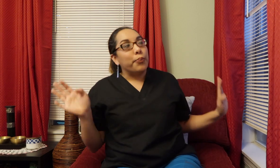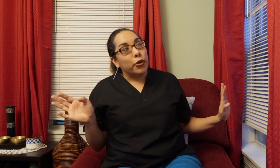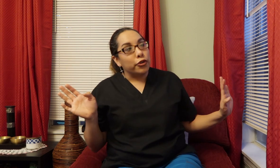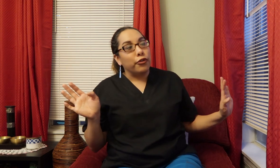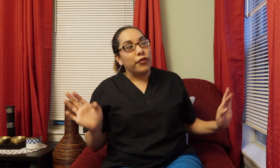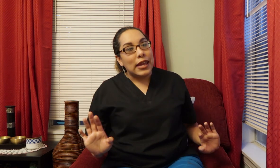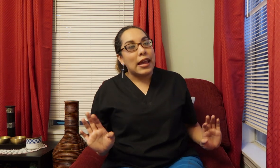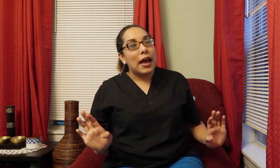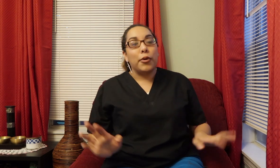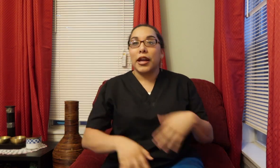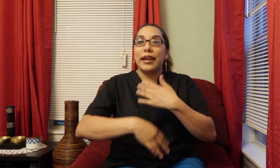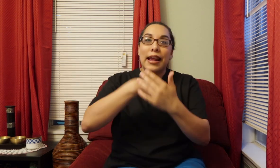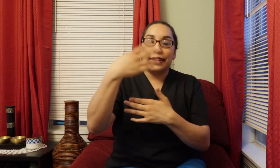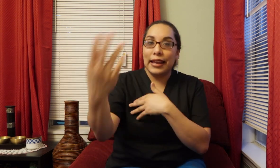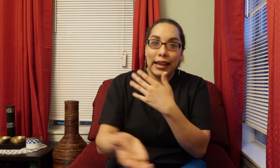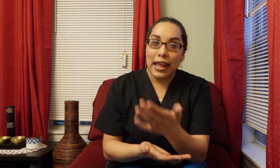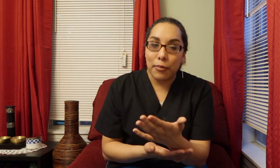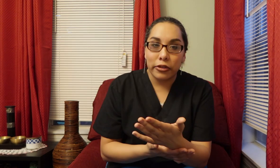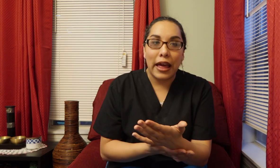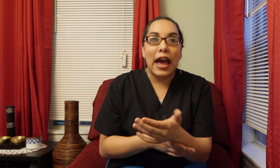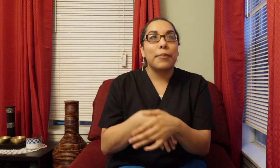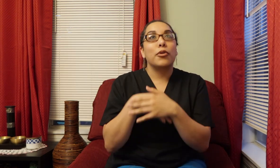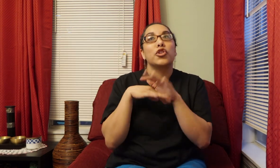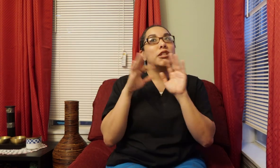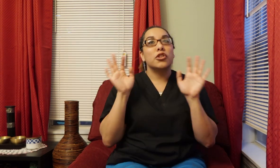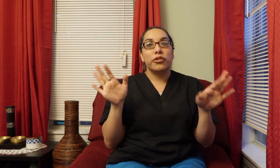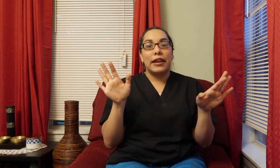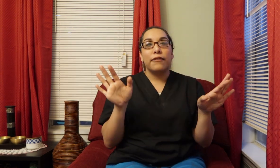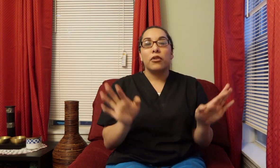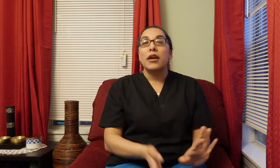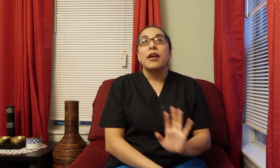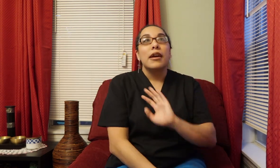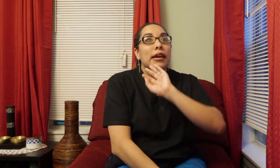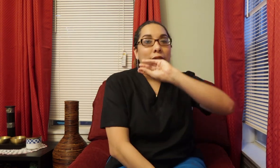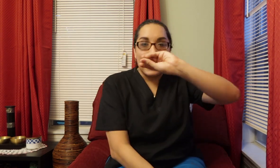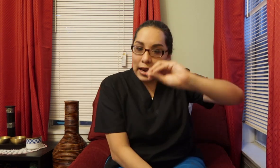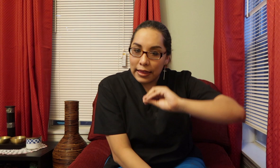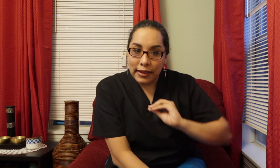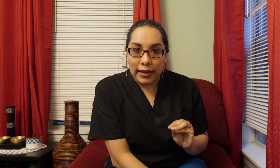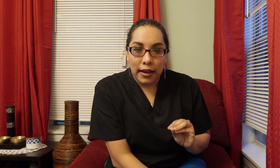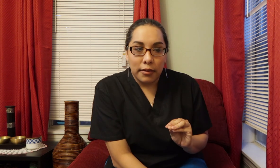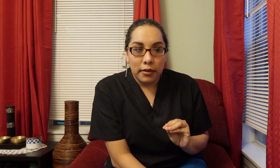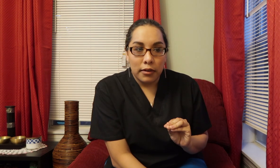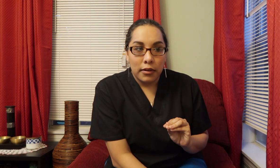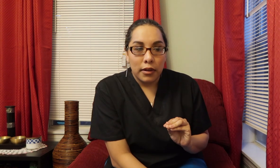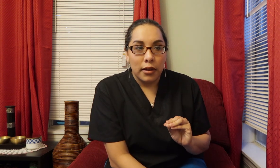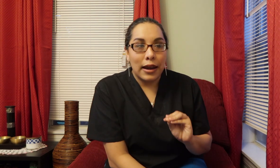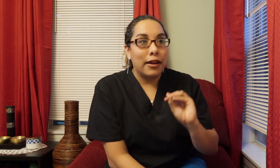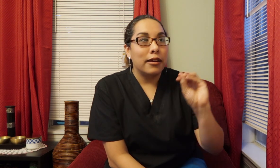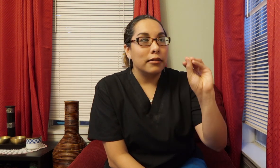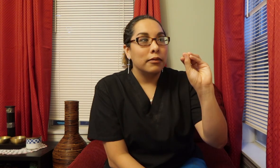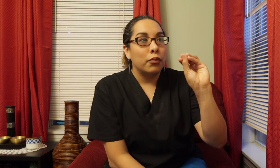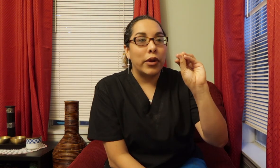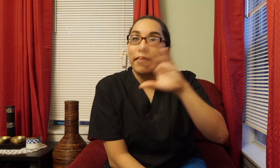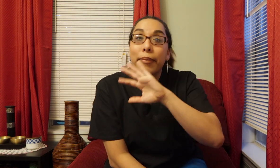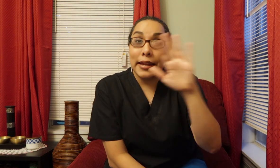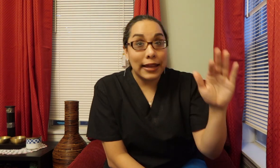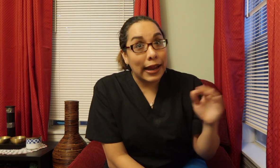por Sofía Porque casi La quería abortar Pero she's so thankful Y ya le dice Like What everybody say